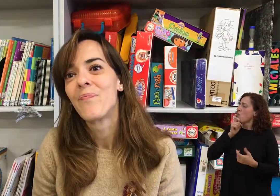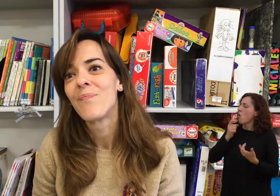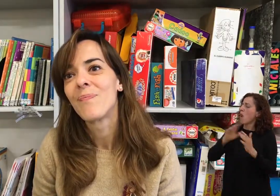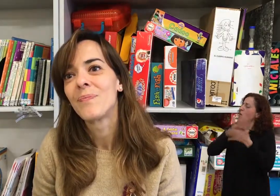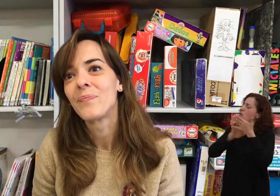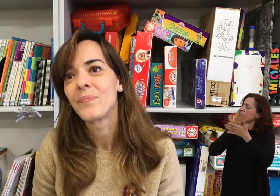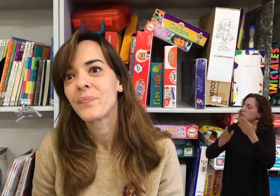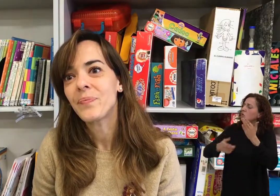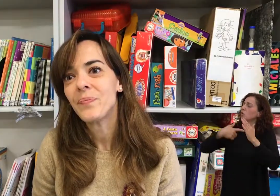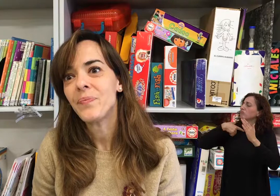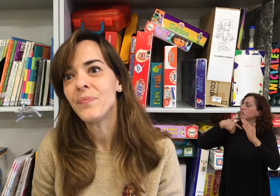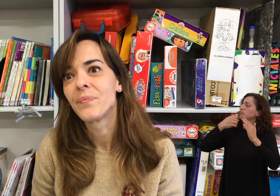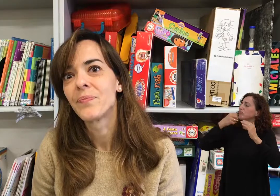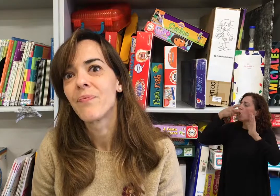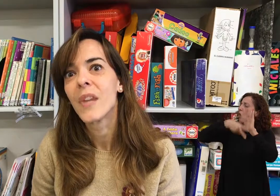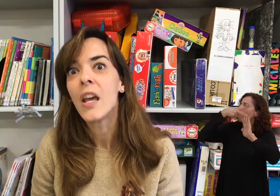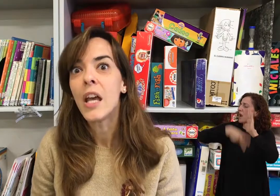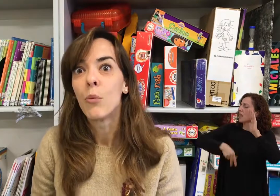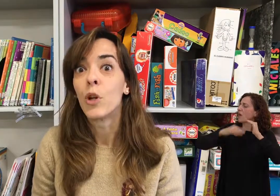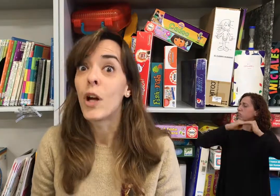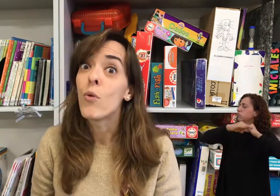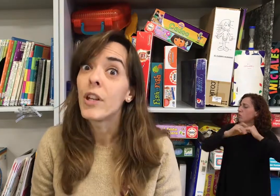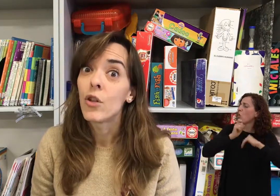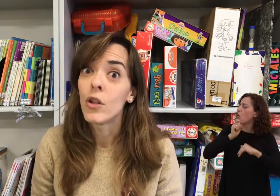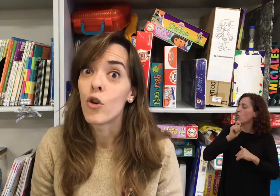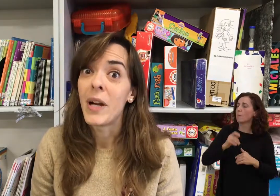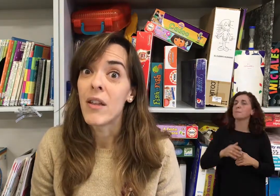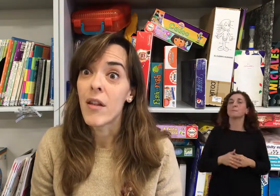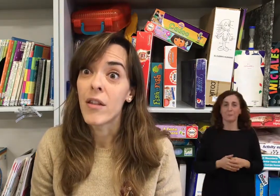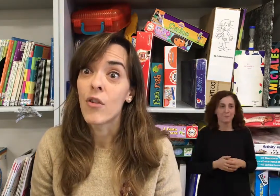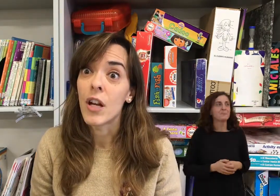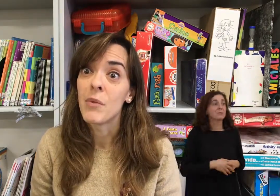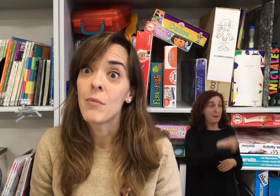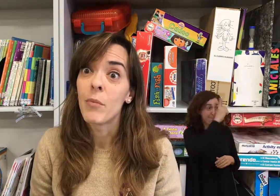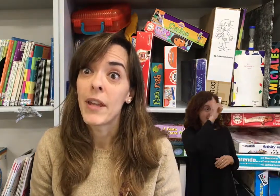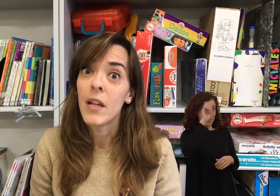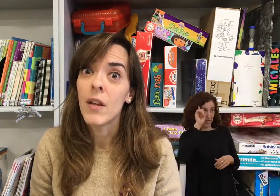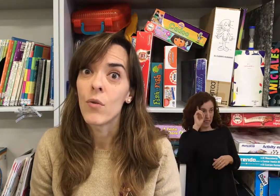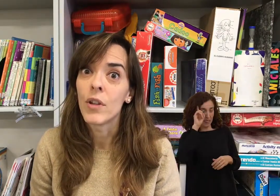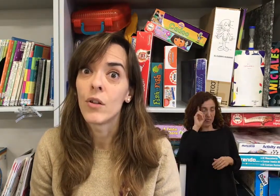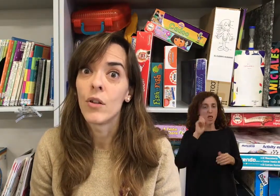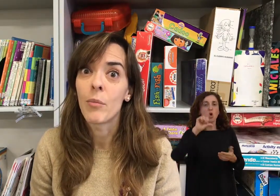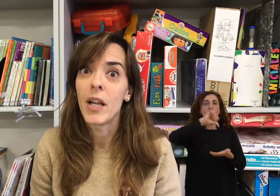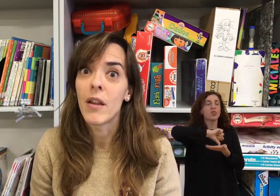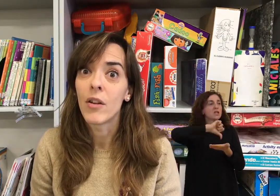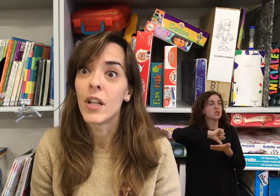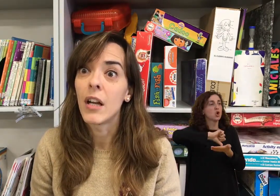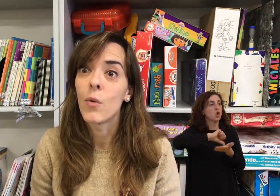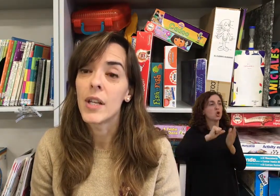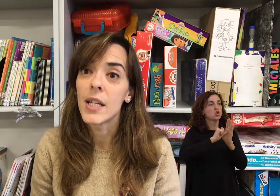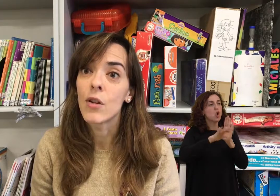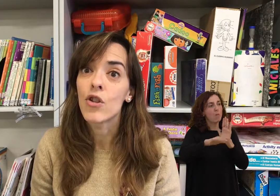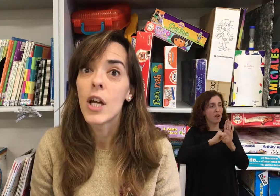se normativiza la lengua de signos? Bueno, hay un centro de normalización, ahora mismo en Madrid hay un centro de normalización de la lengua de signos,